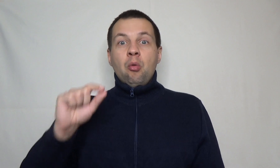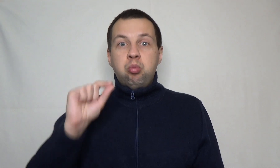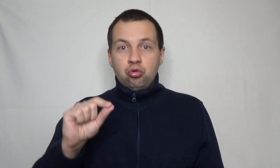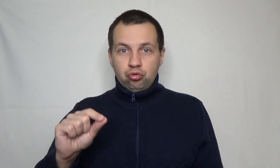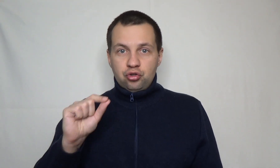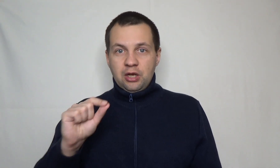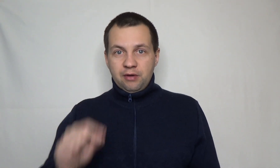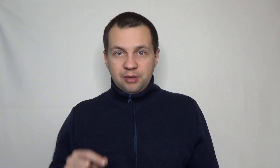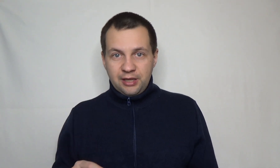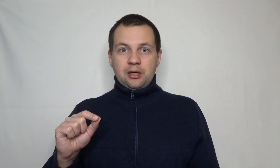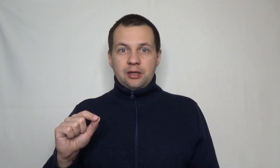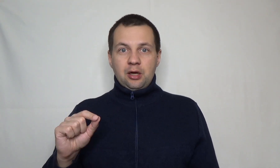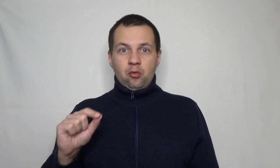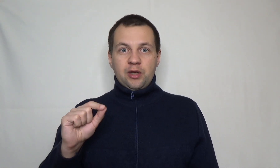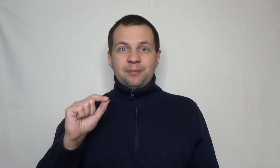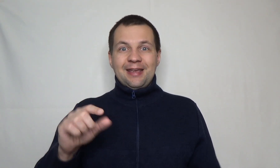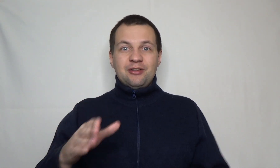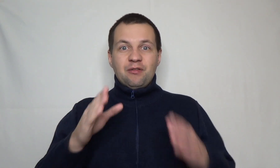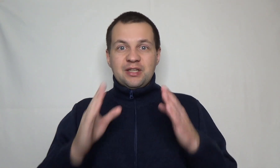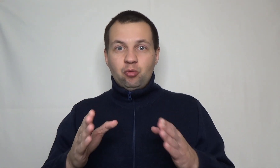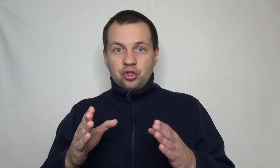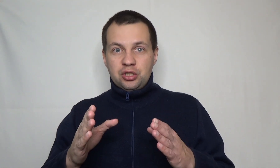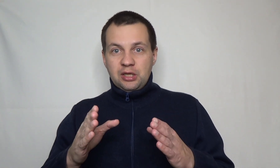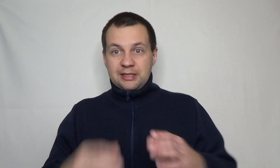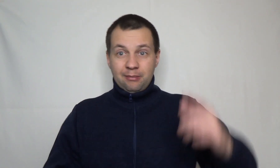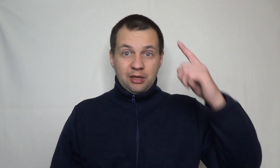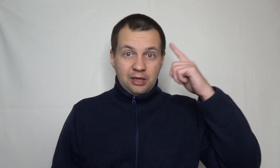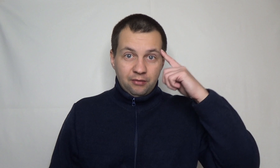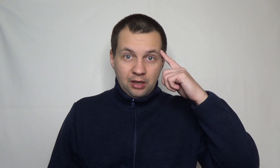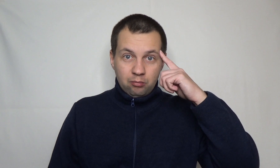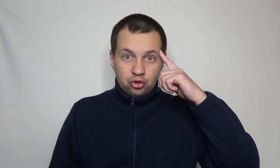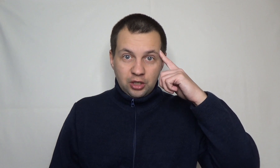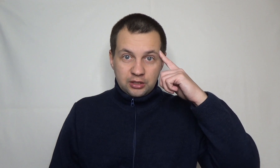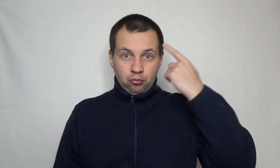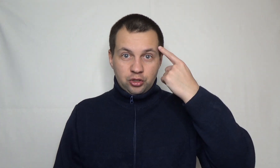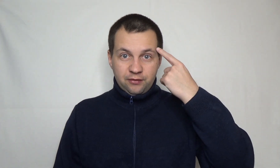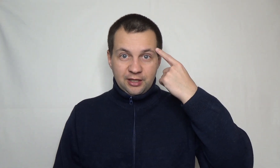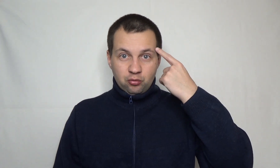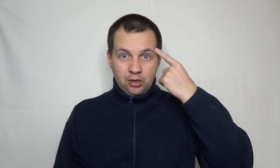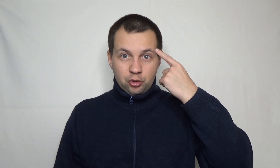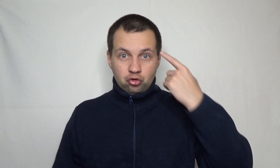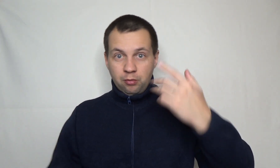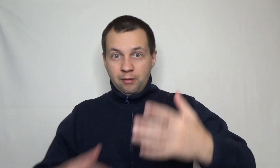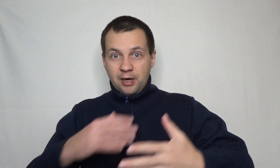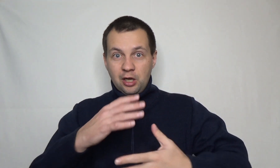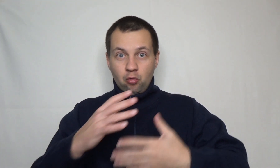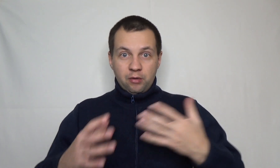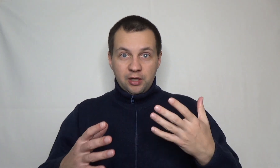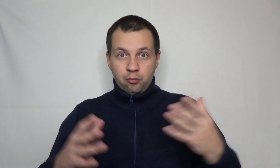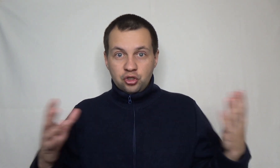Будут, друзья, времена, когда у вас появятся возможности. Самое главное обучаться, получать финансовую грамоту, чтобы вы могли управлять не просто